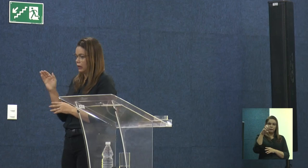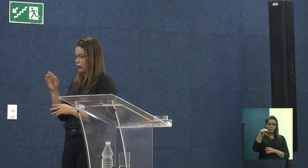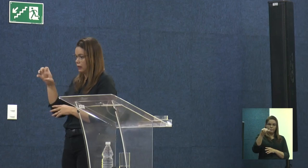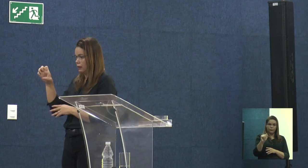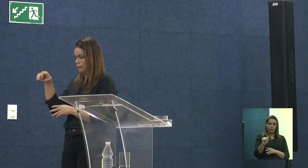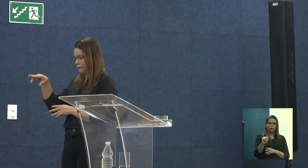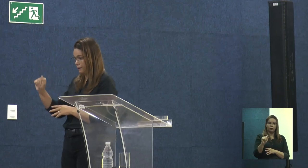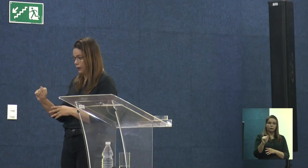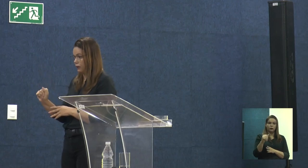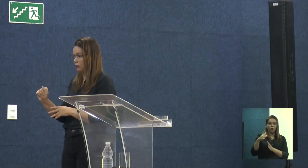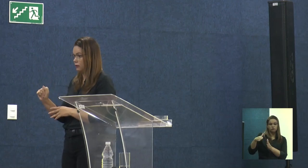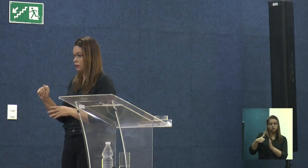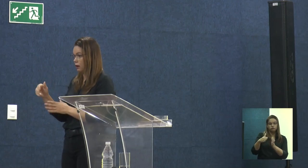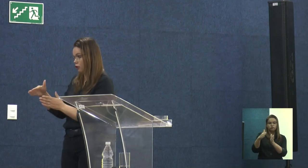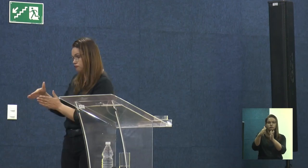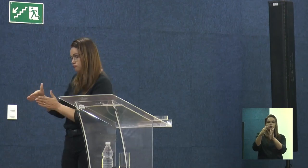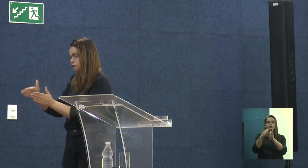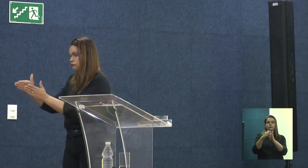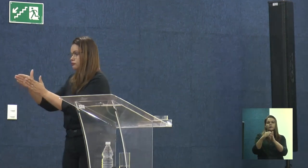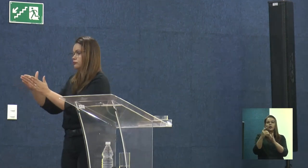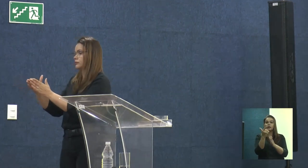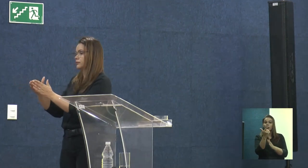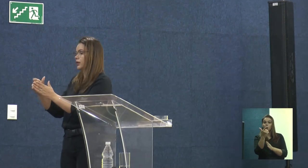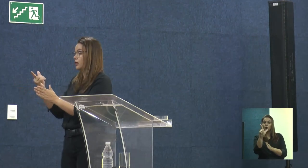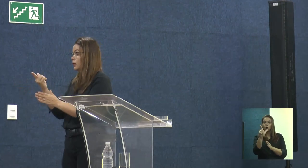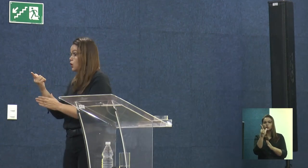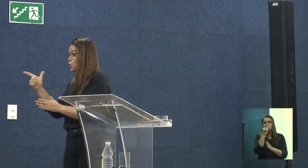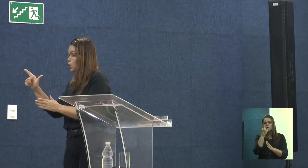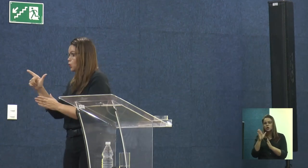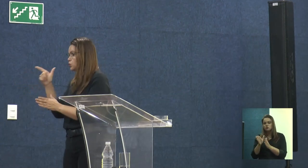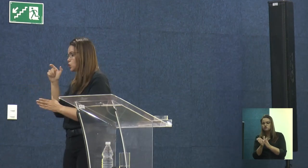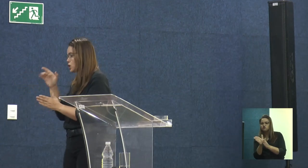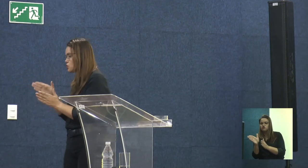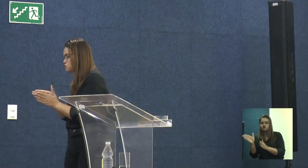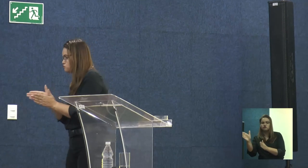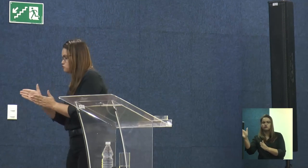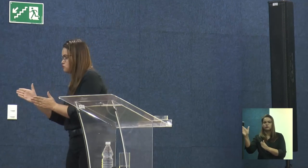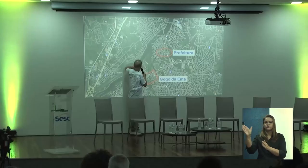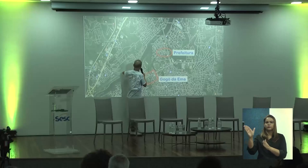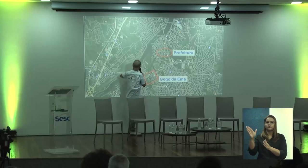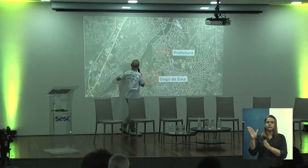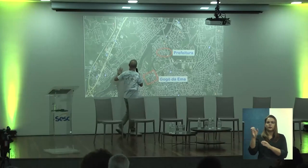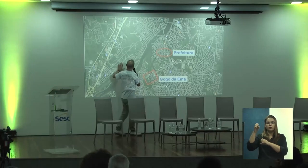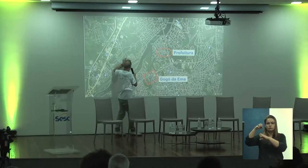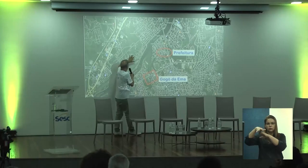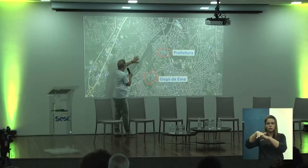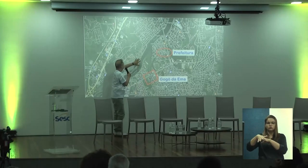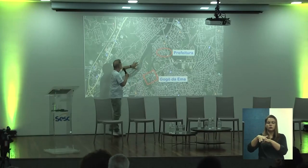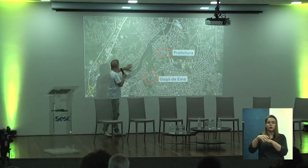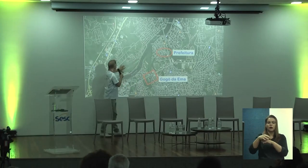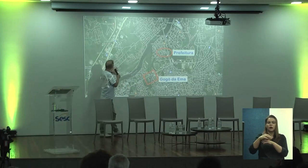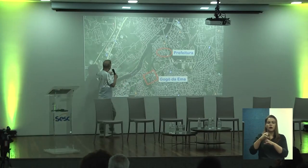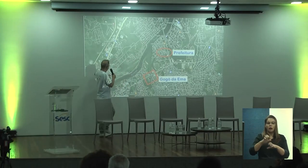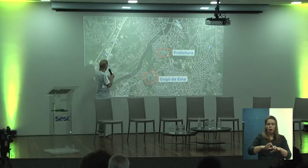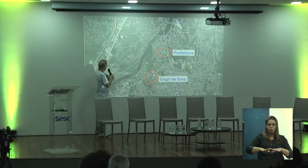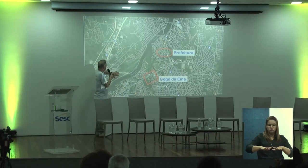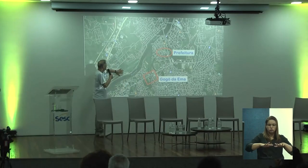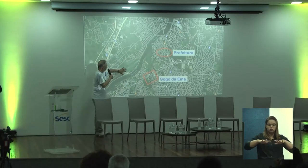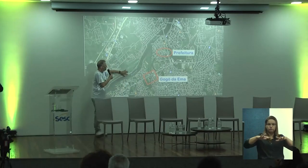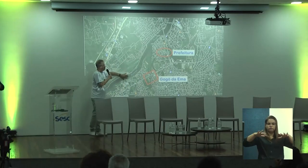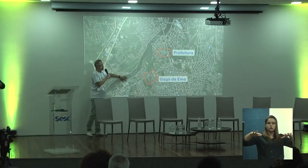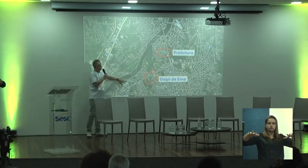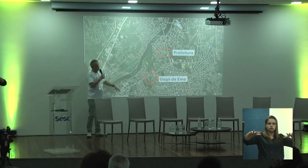ele é o afluente do Cachoeira. E isso tudo, a água subiu, voltou, isso aqui encharcou toda essa região,